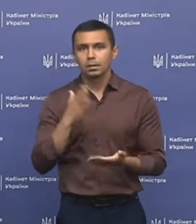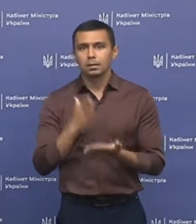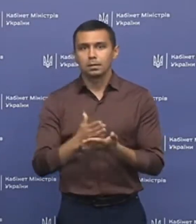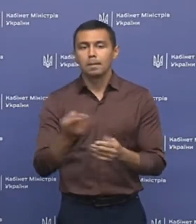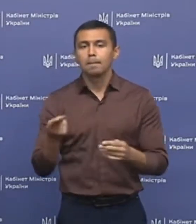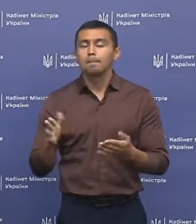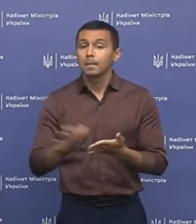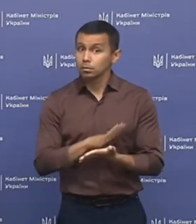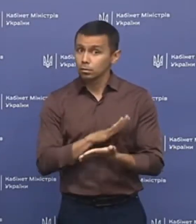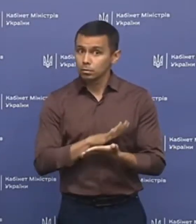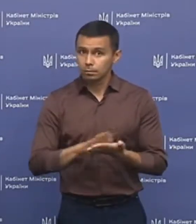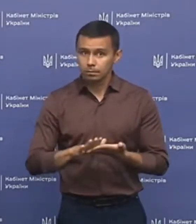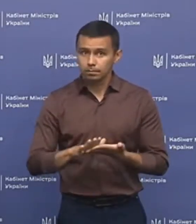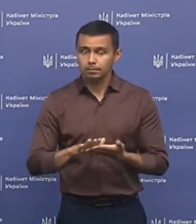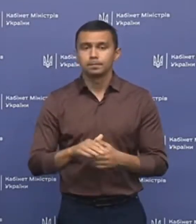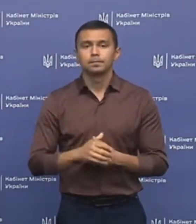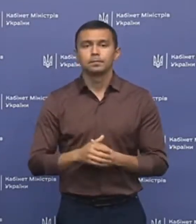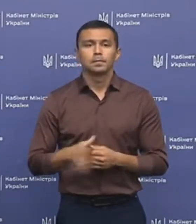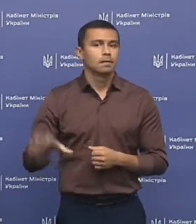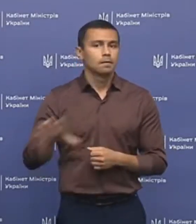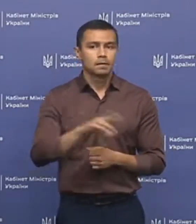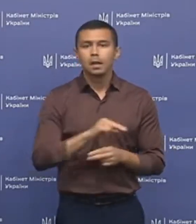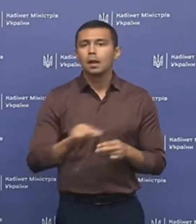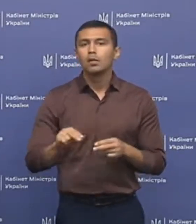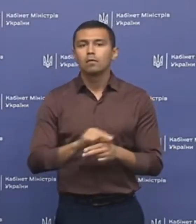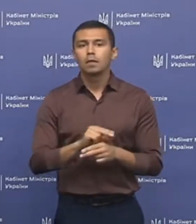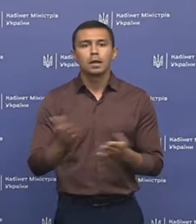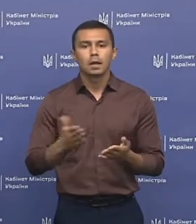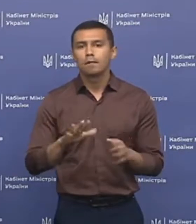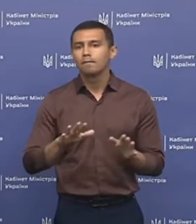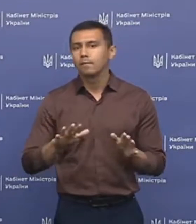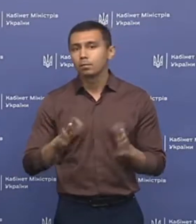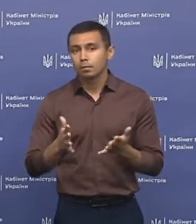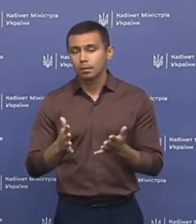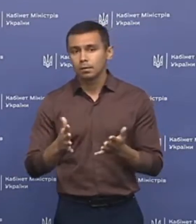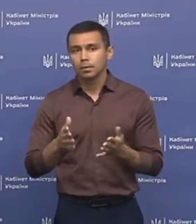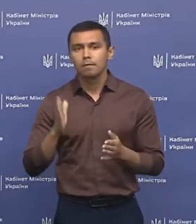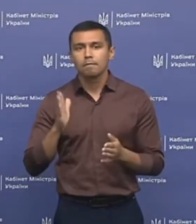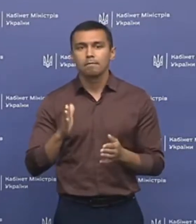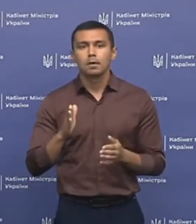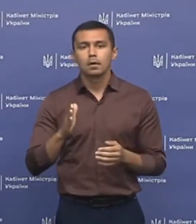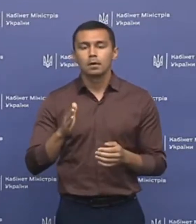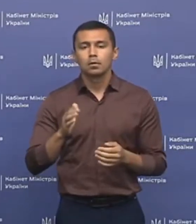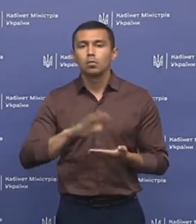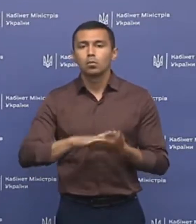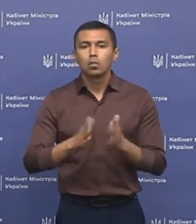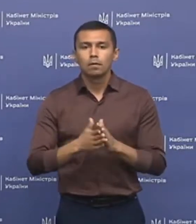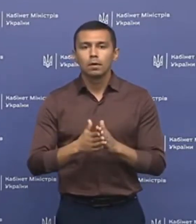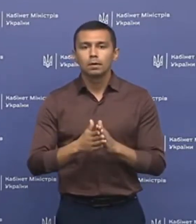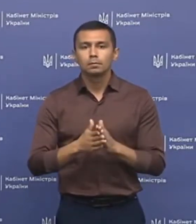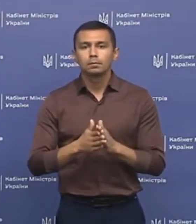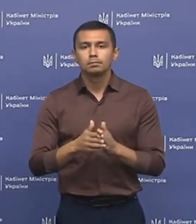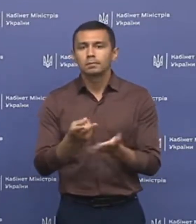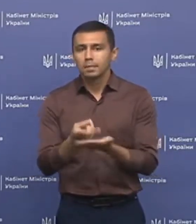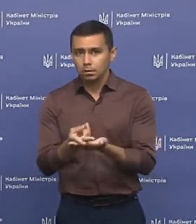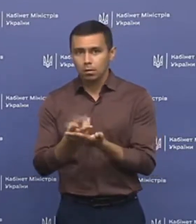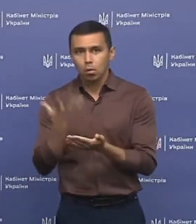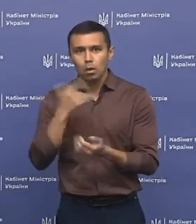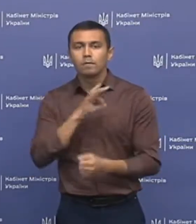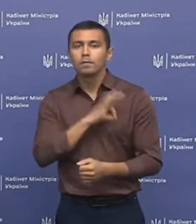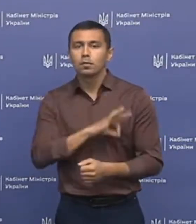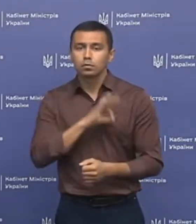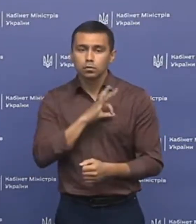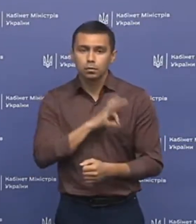є безкоштовним? Все лікування, яке відбувається в умовах стаціонару, тобто, коли